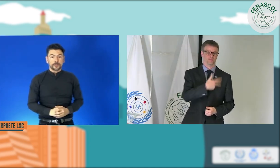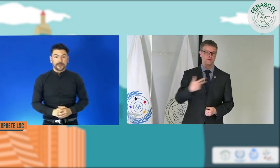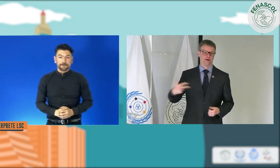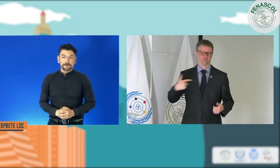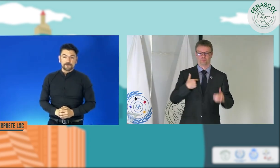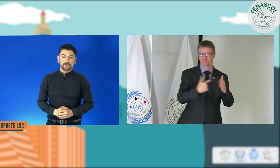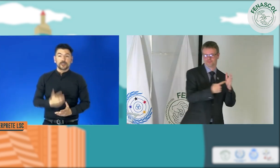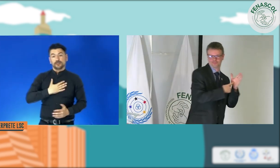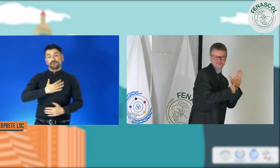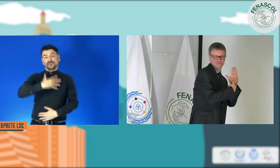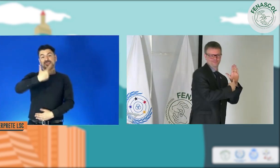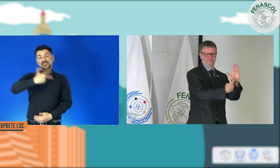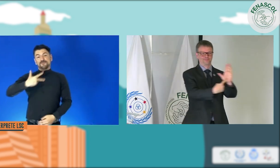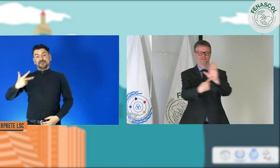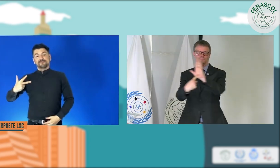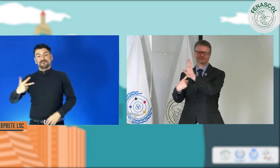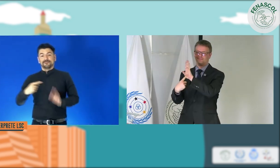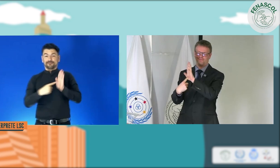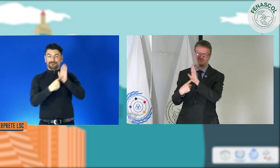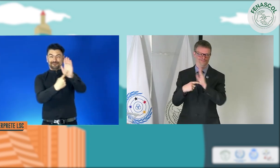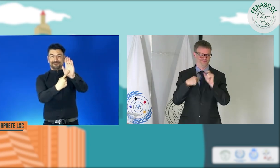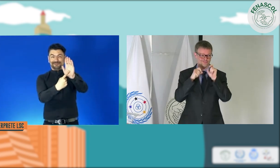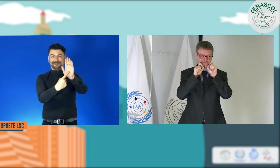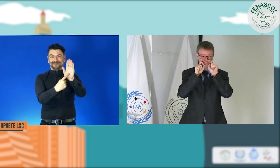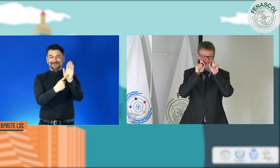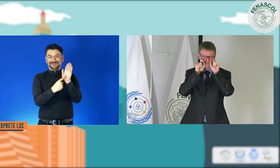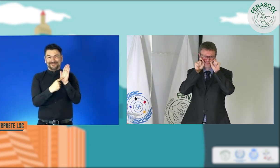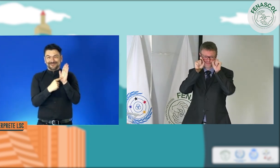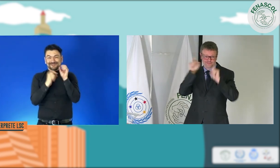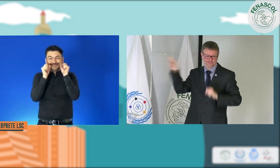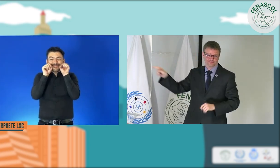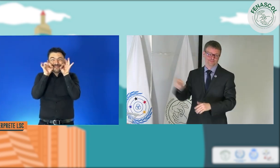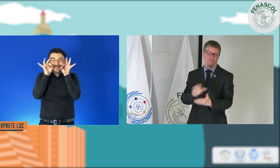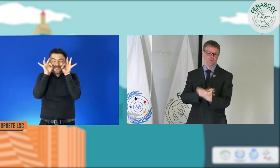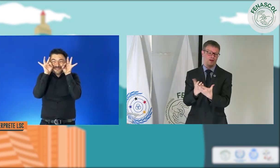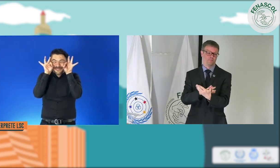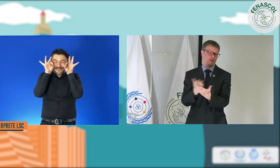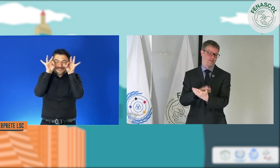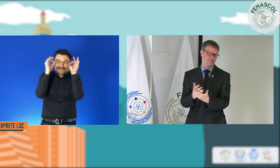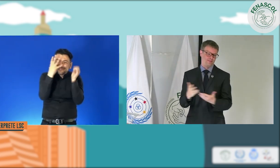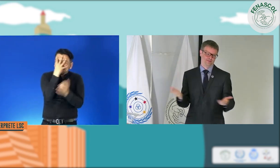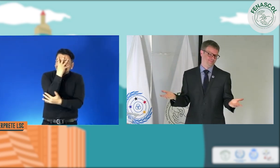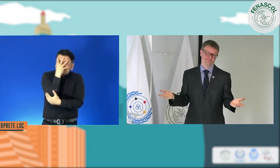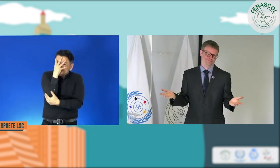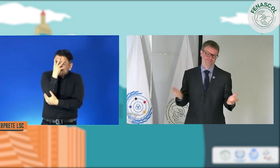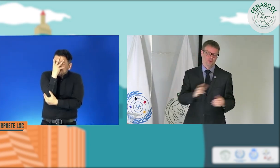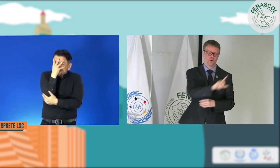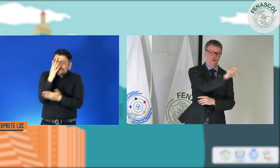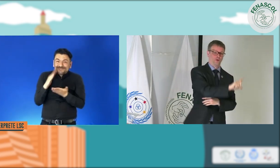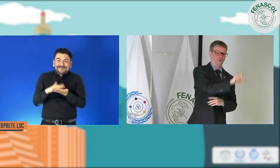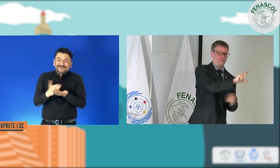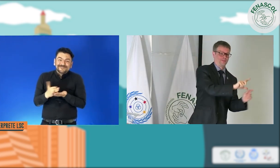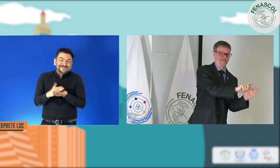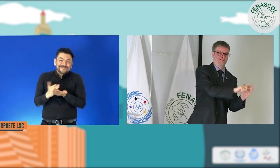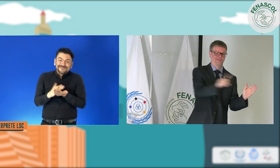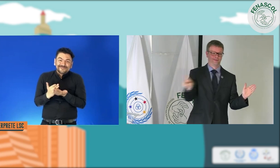En Dinamarca también hay un ejemplo para mostrarles que en realidad es un ejemplo que nos da vergüenza. Sí,